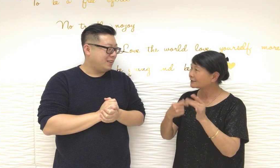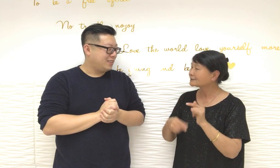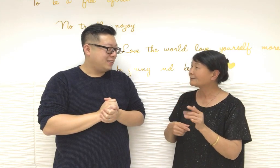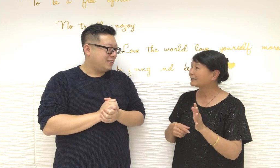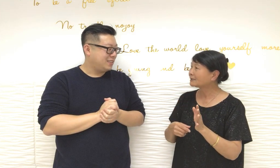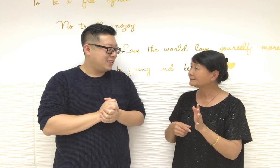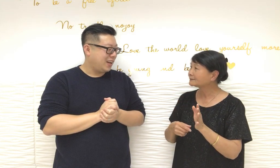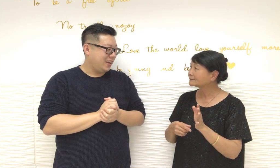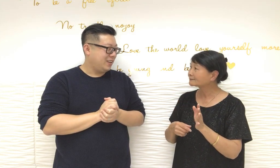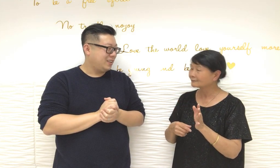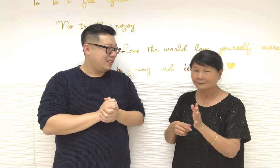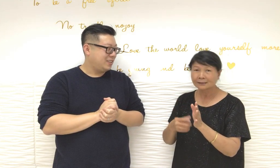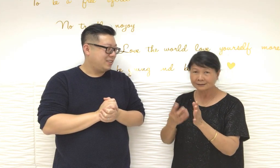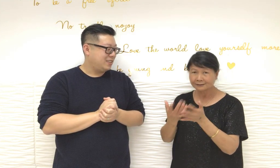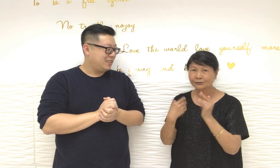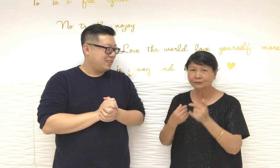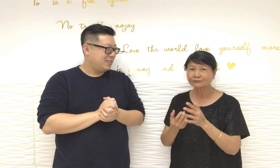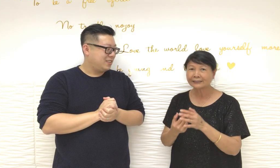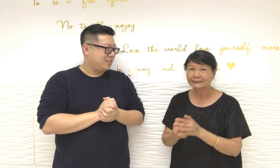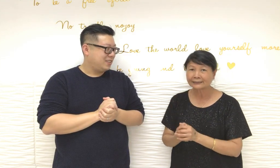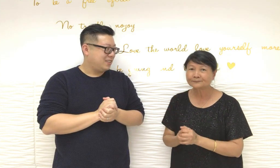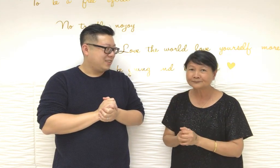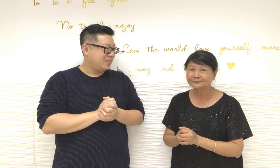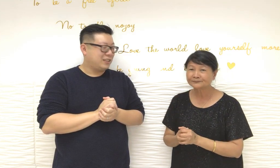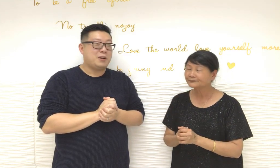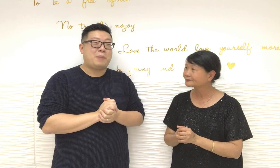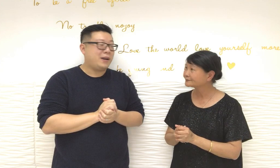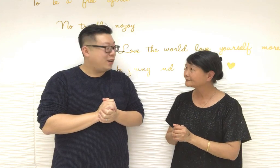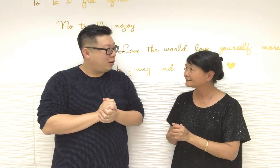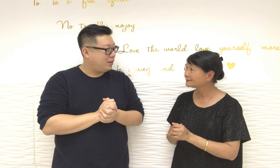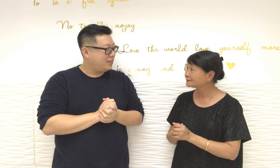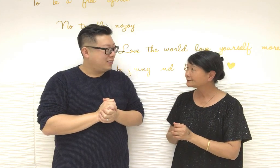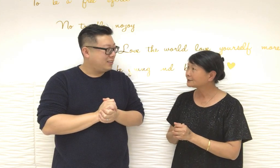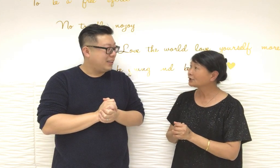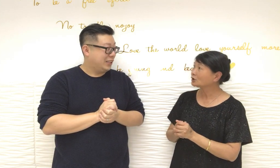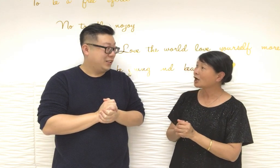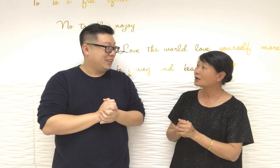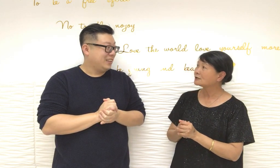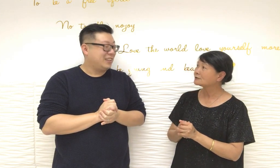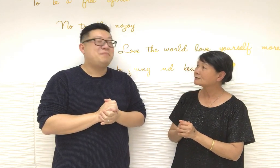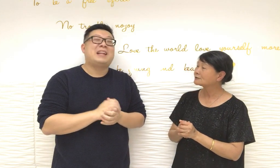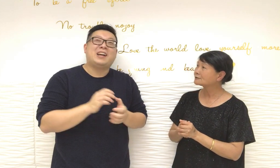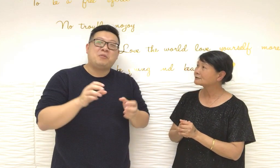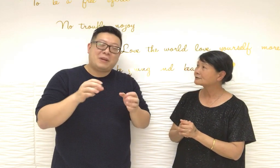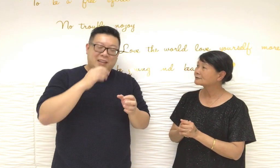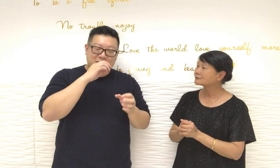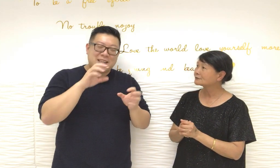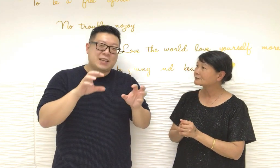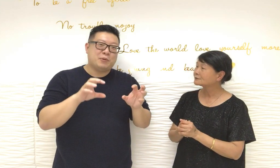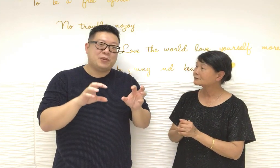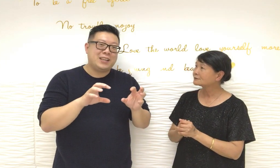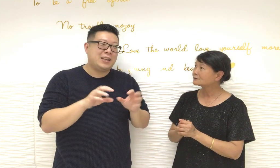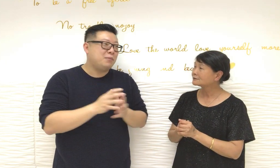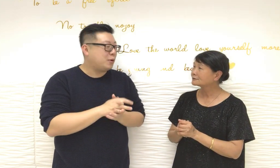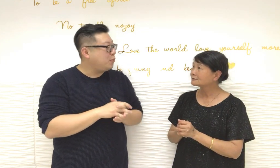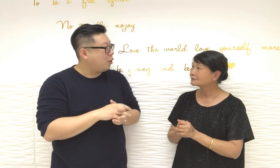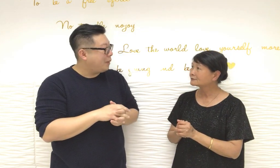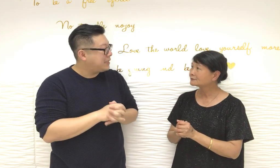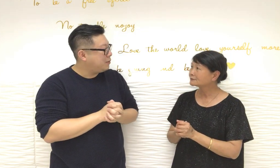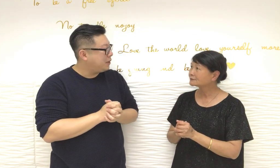一萬元是拿到回來的但是你放了多久呢一元但是問題的設定很質疑那如果我放一千元